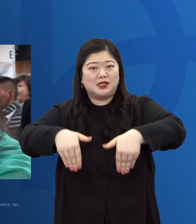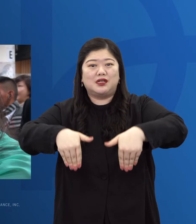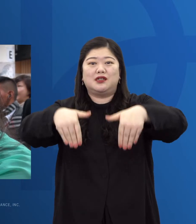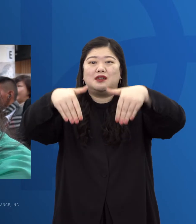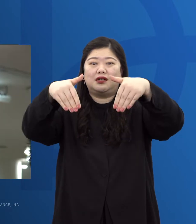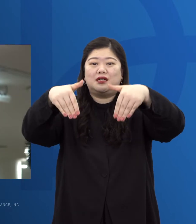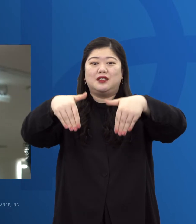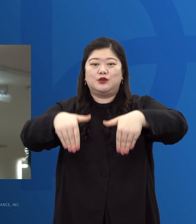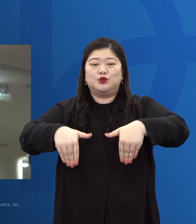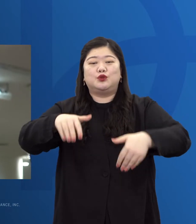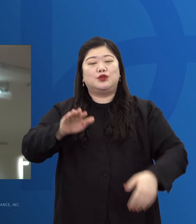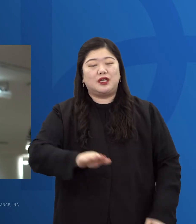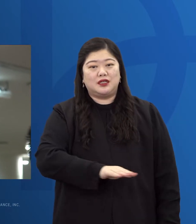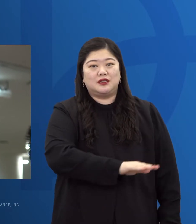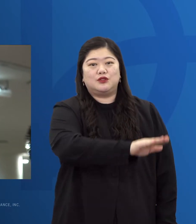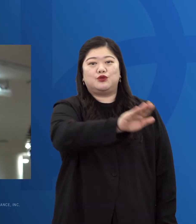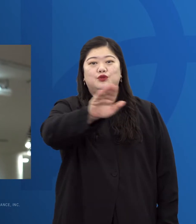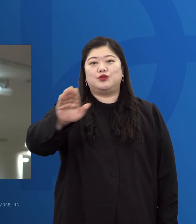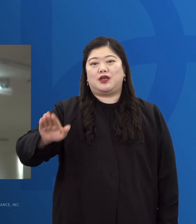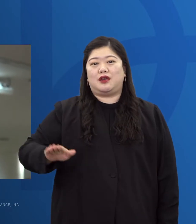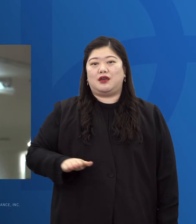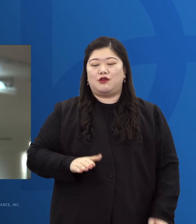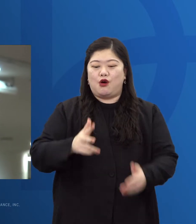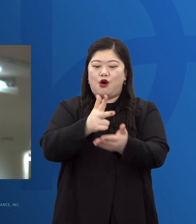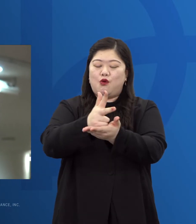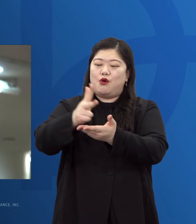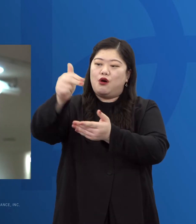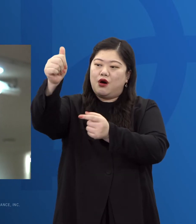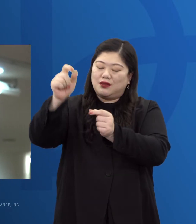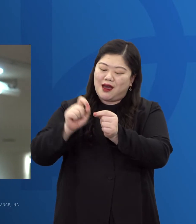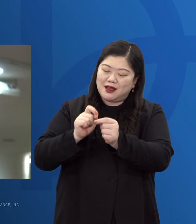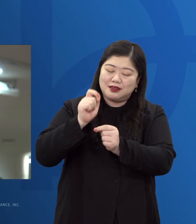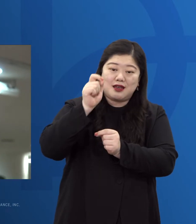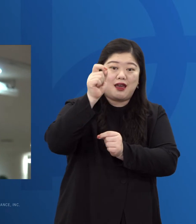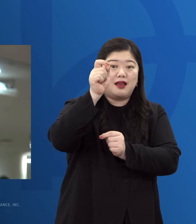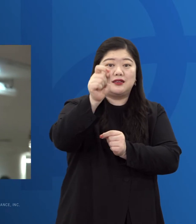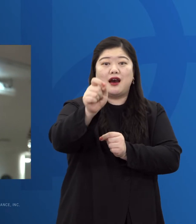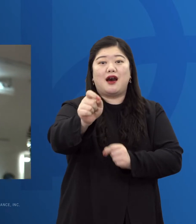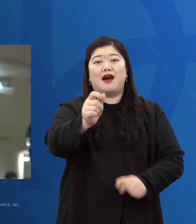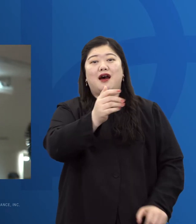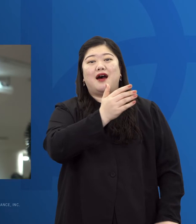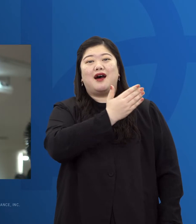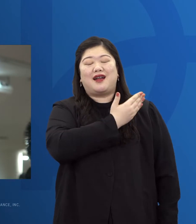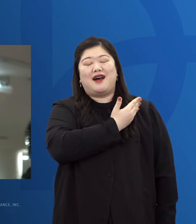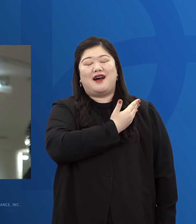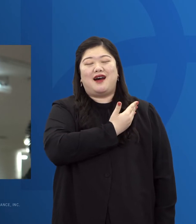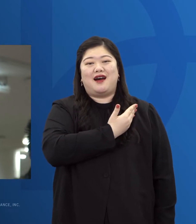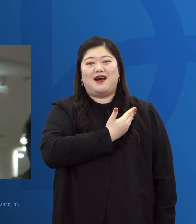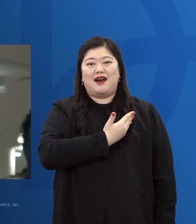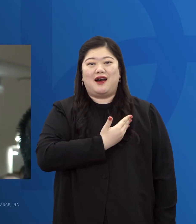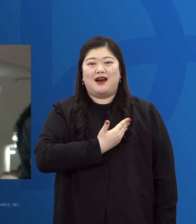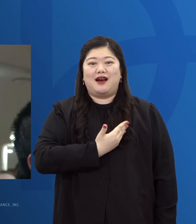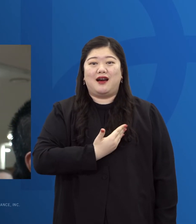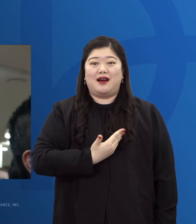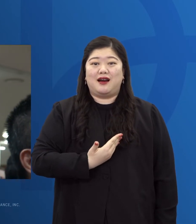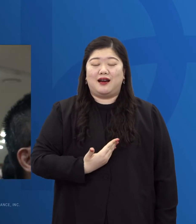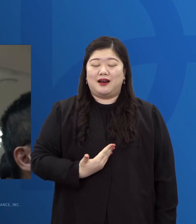종들 우리는 주의 영원한 제자들